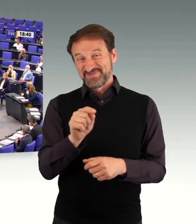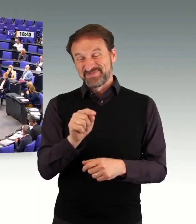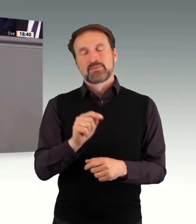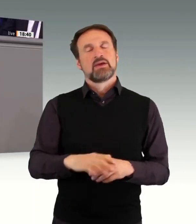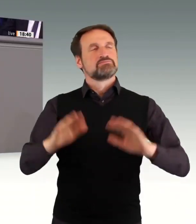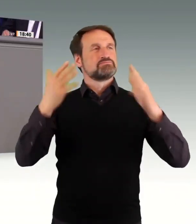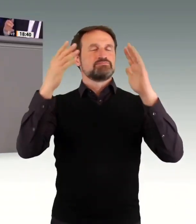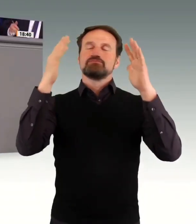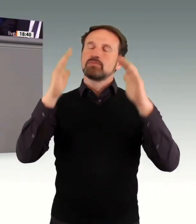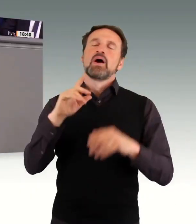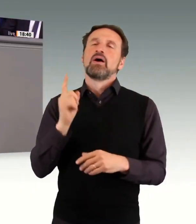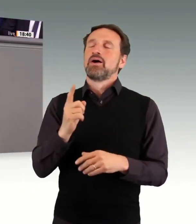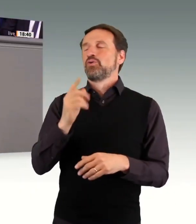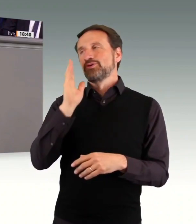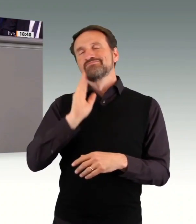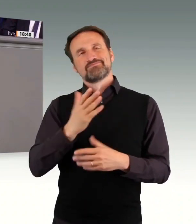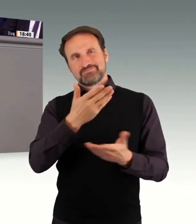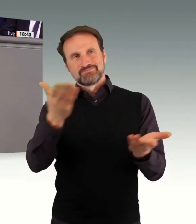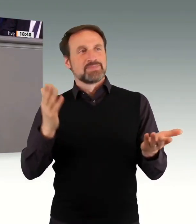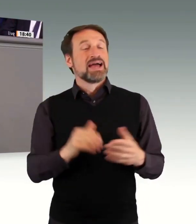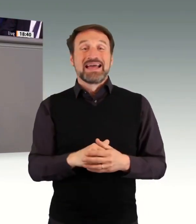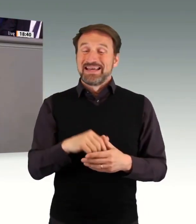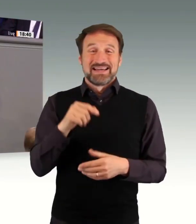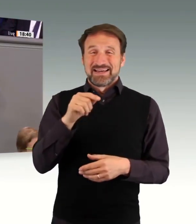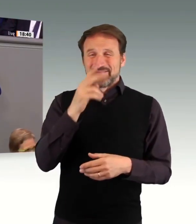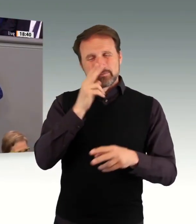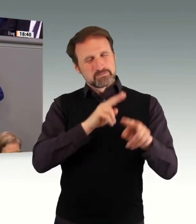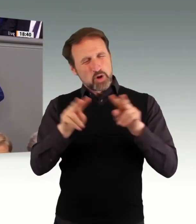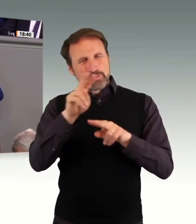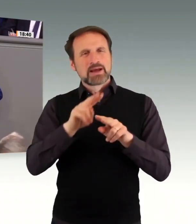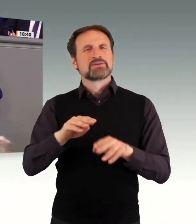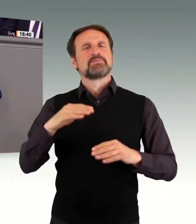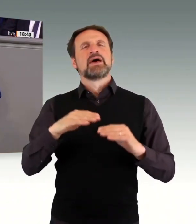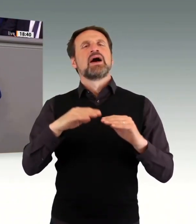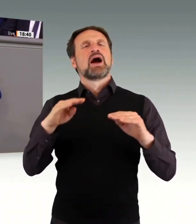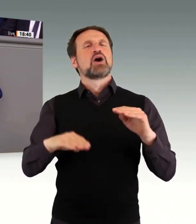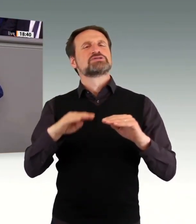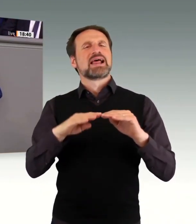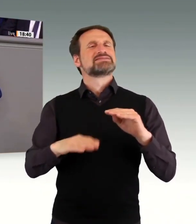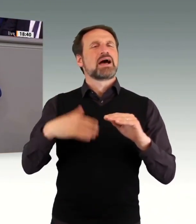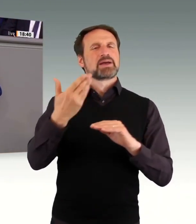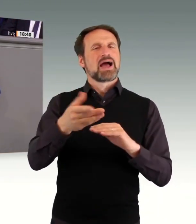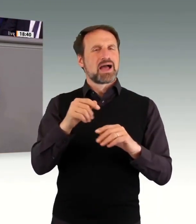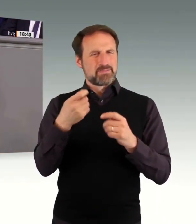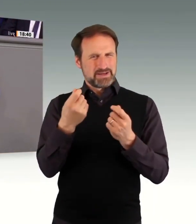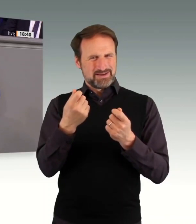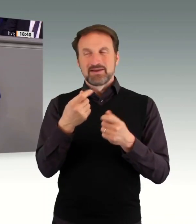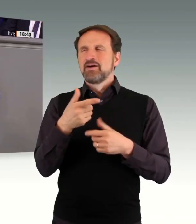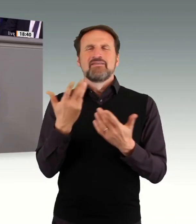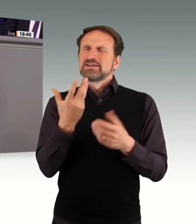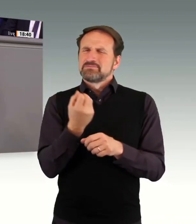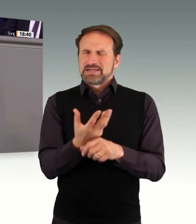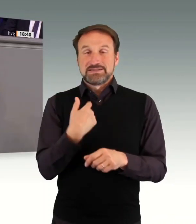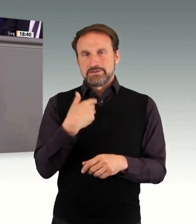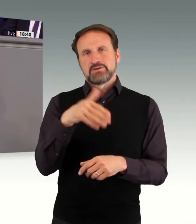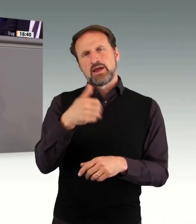ist es dann so, dann beobachtet man eben auch, was passiert mit diesen Ausgleichsabgabemitteln. Ich gebe Ihnen ein supergutes Beispiel aus Baden-Württemberg. Ich habe mir das noch